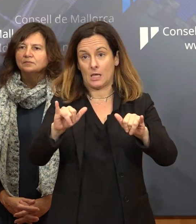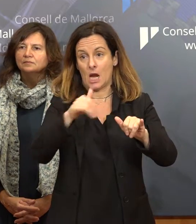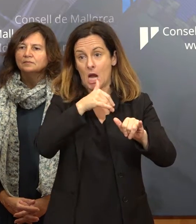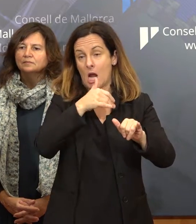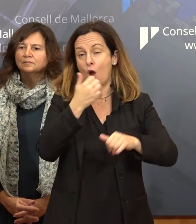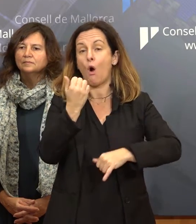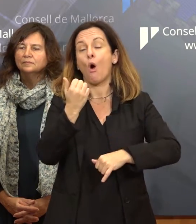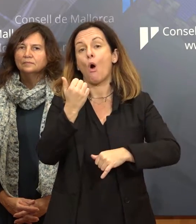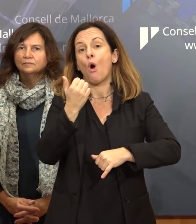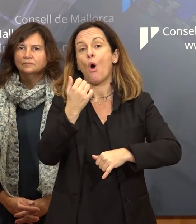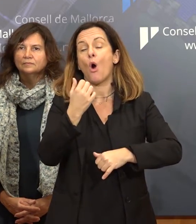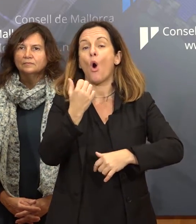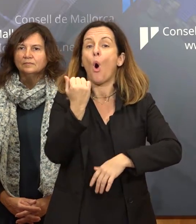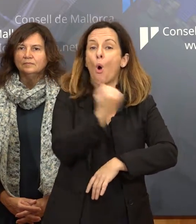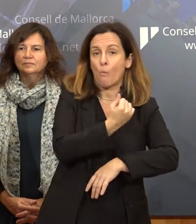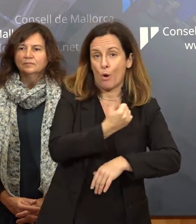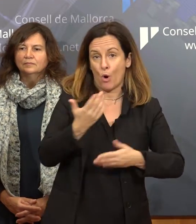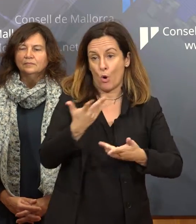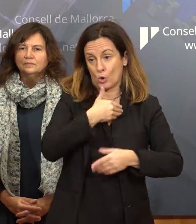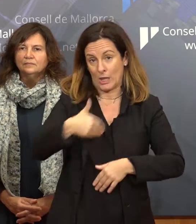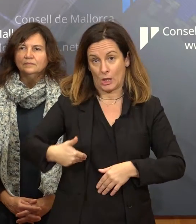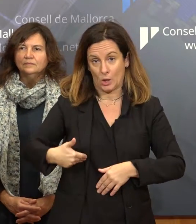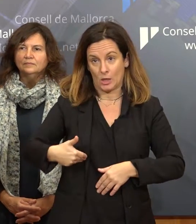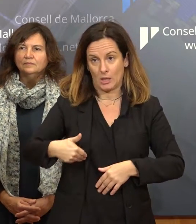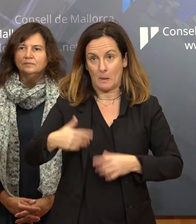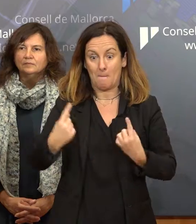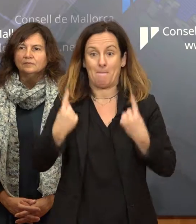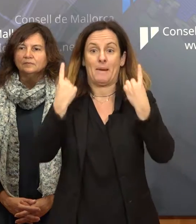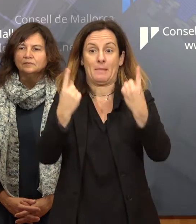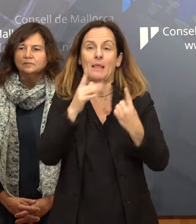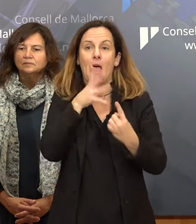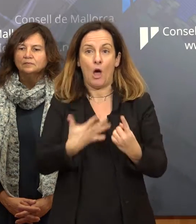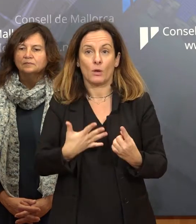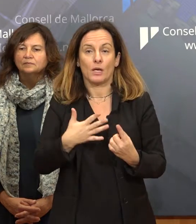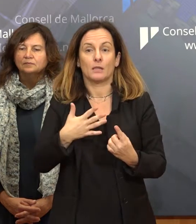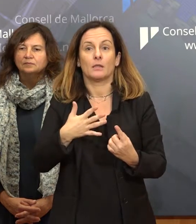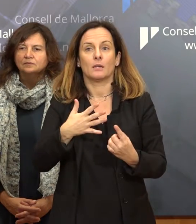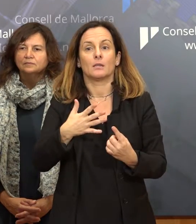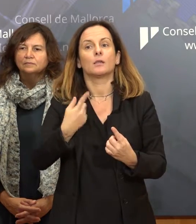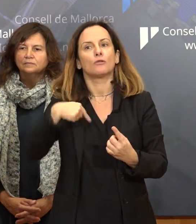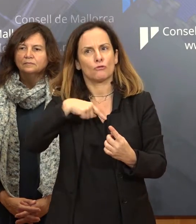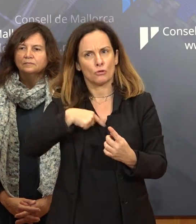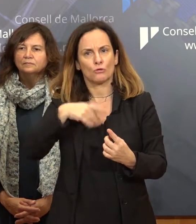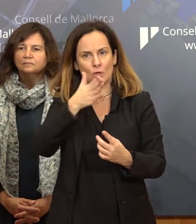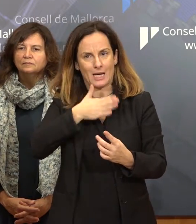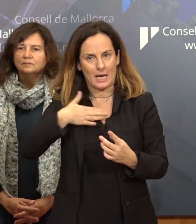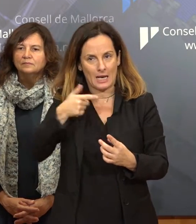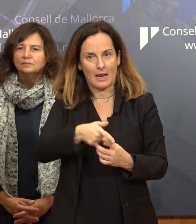a l'IMAS, per tant, és un objectiu que nosaltres volem assolir